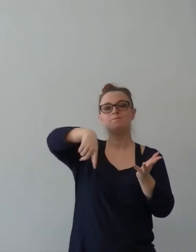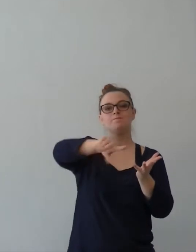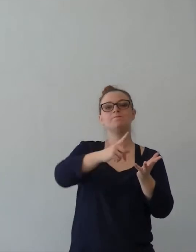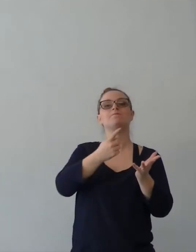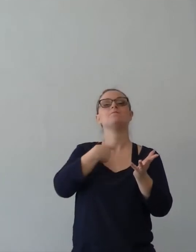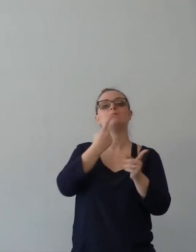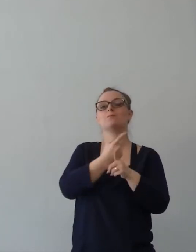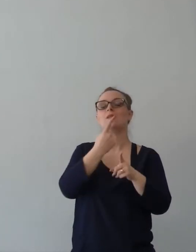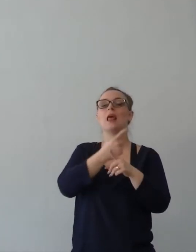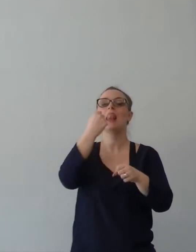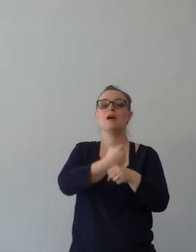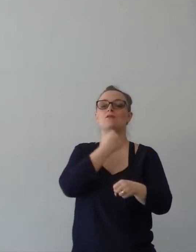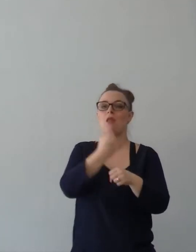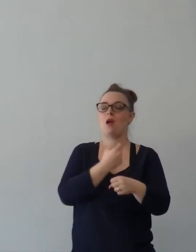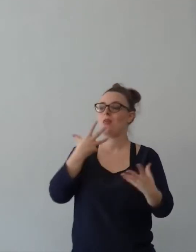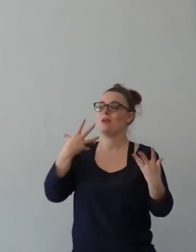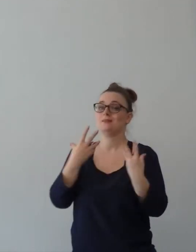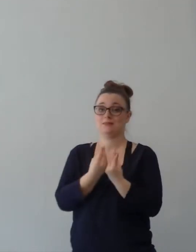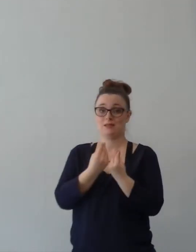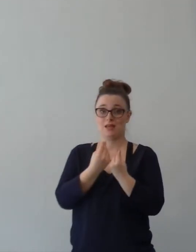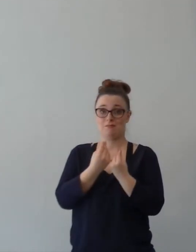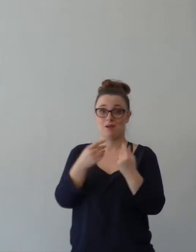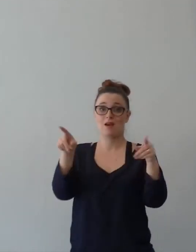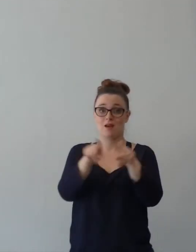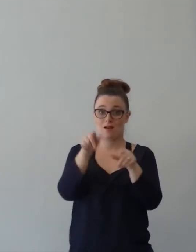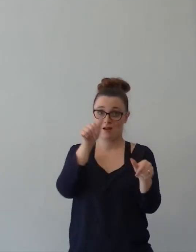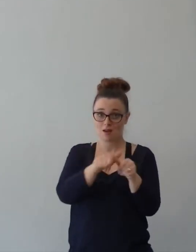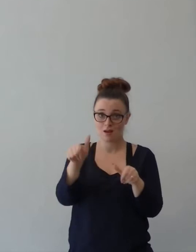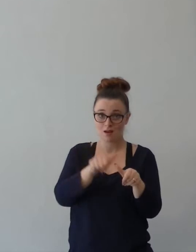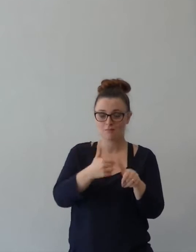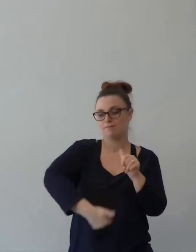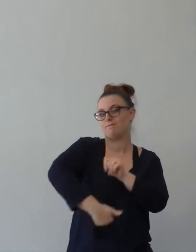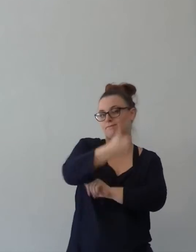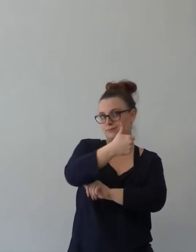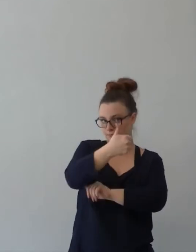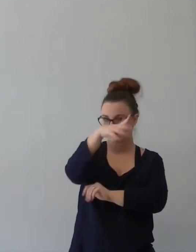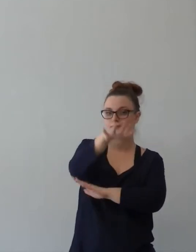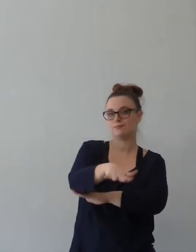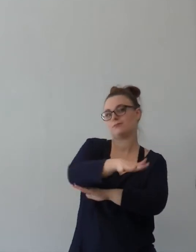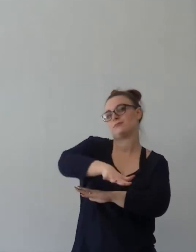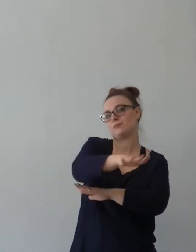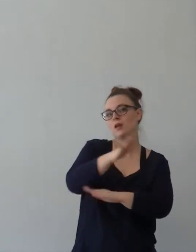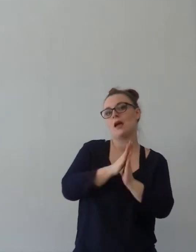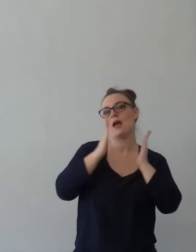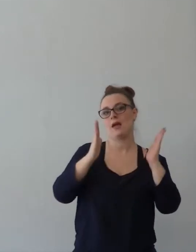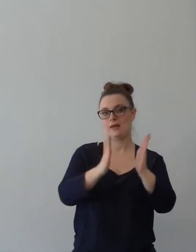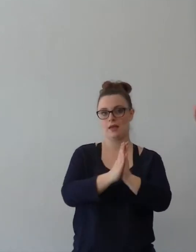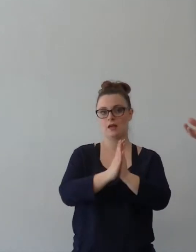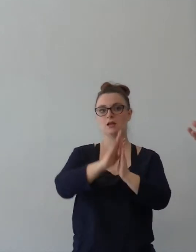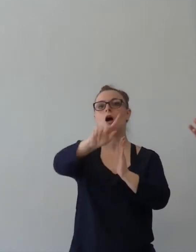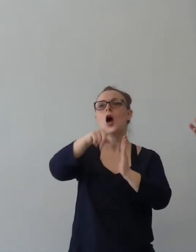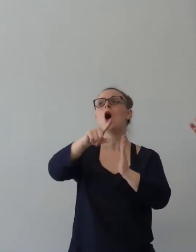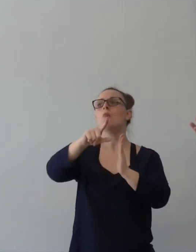fratelli e a tue sorelle prima nella chiesa locale, la chiesa locale, e poi nella chiesa